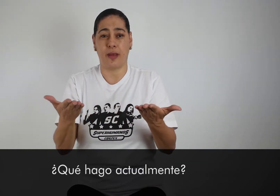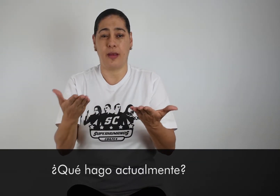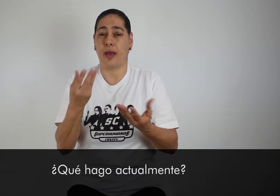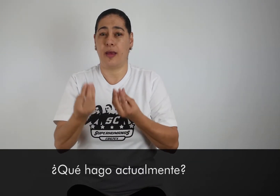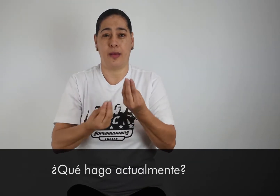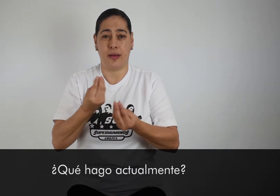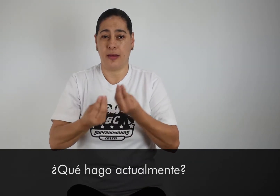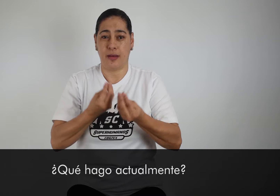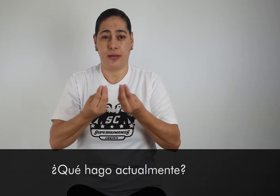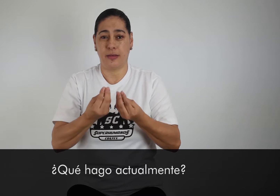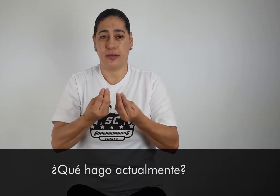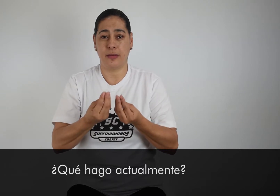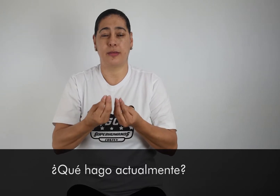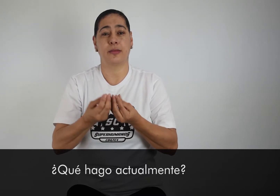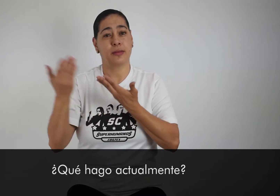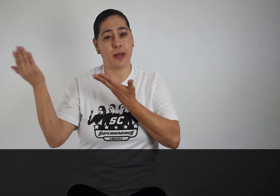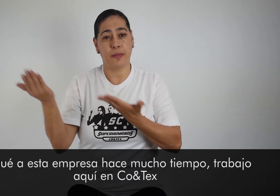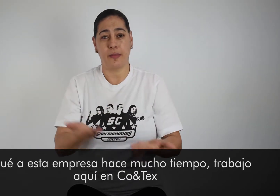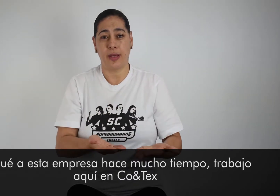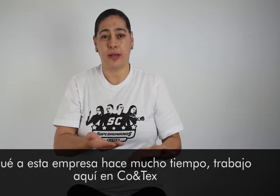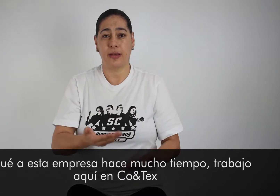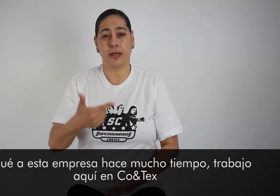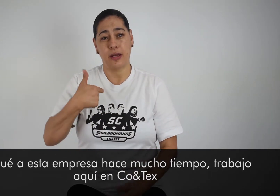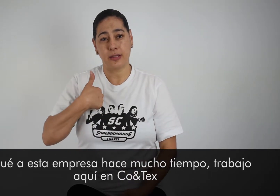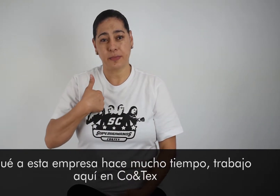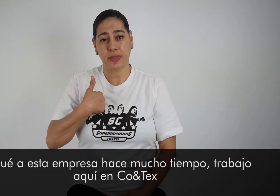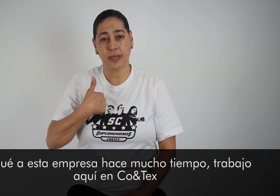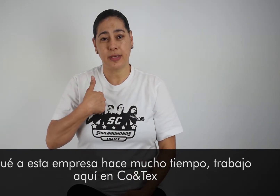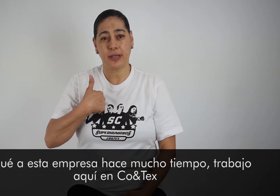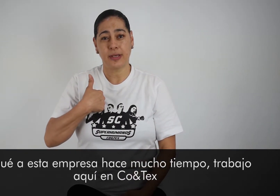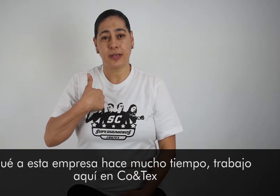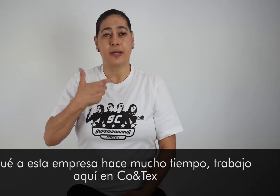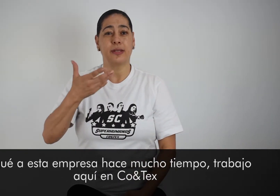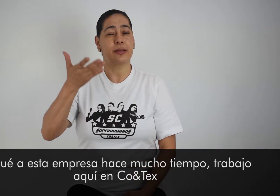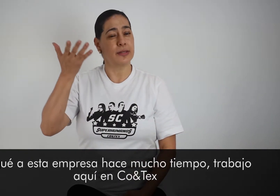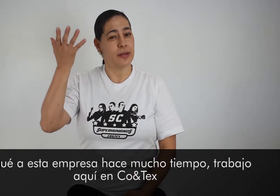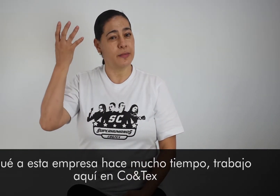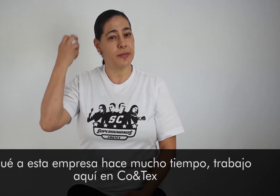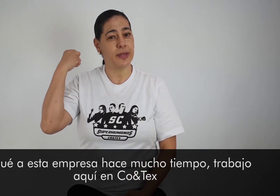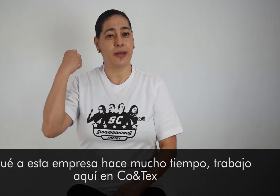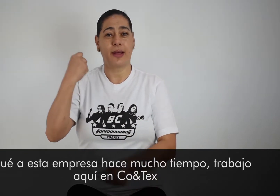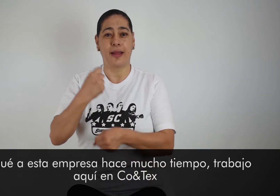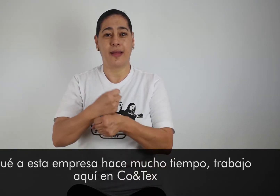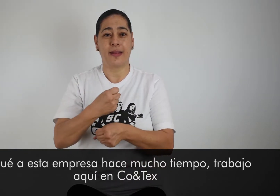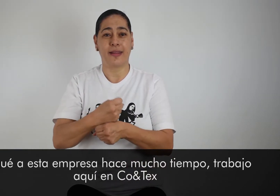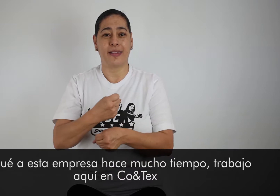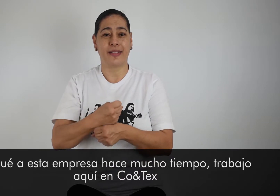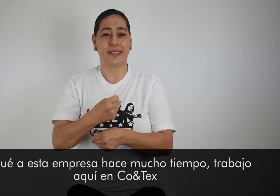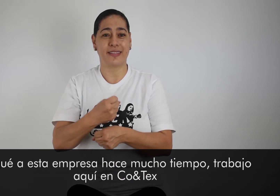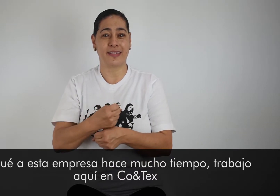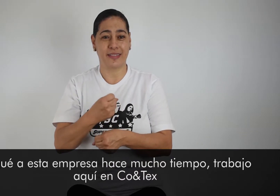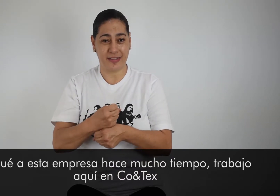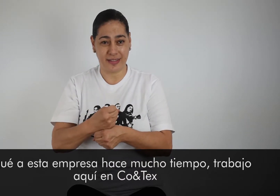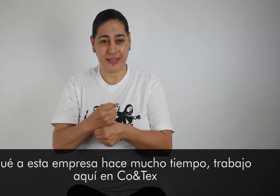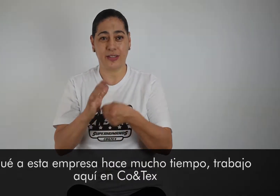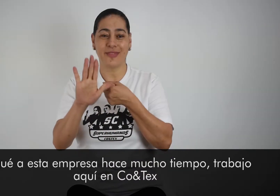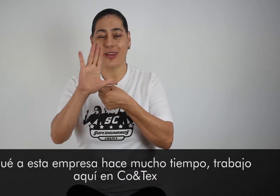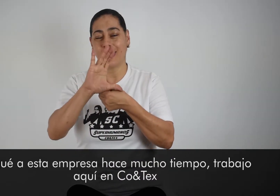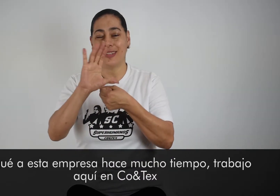¿Qué hago actualmente? Llegué a esta empresa hace mucho tiempo, trabajo aquí en Coitex,